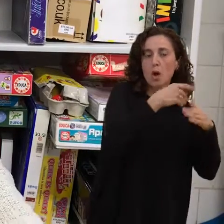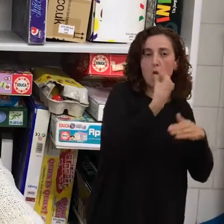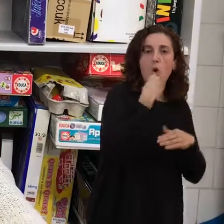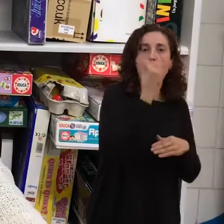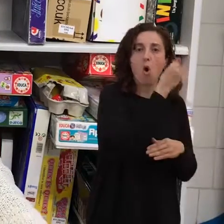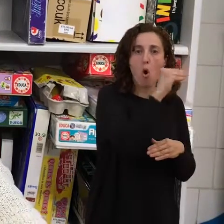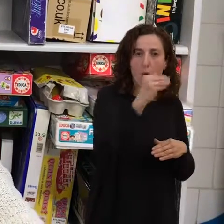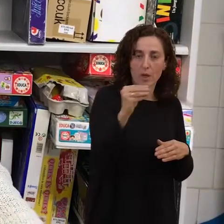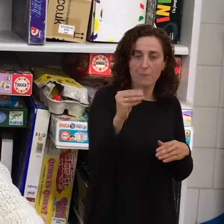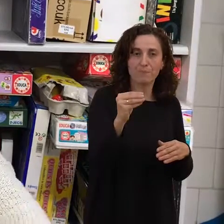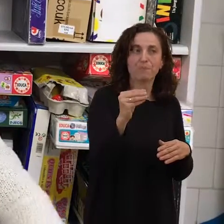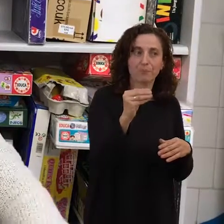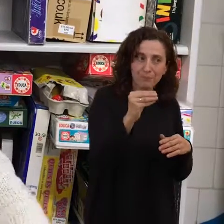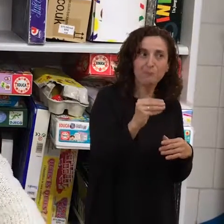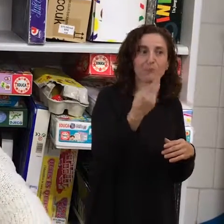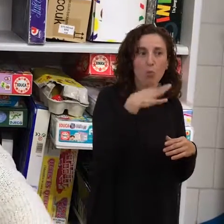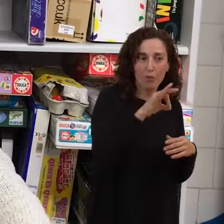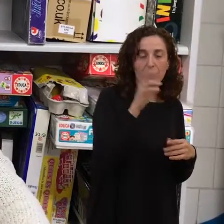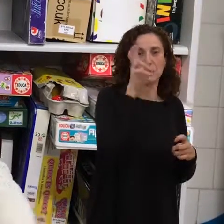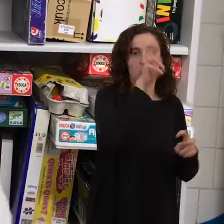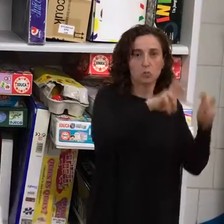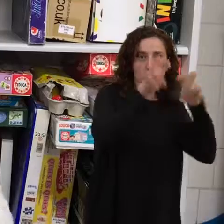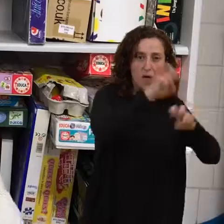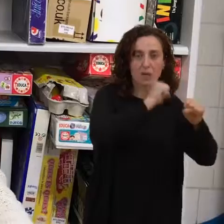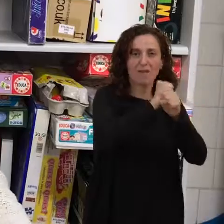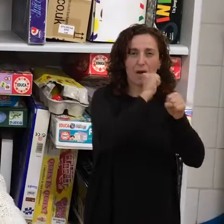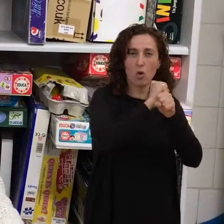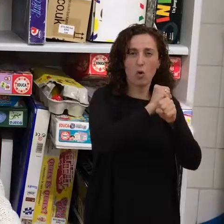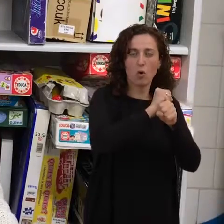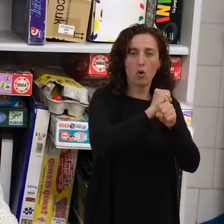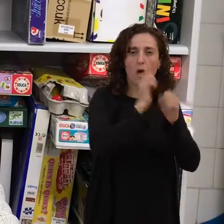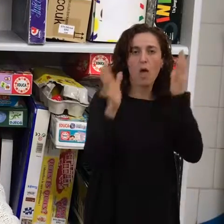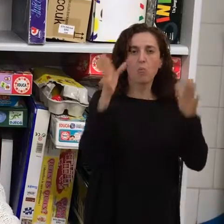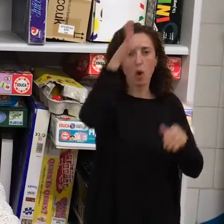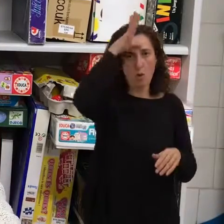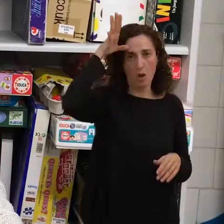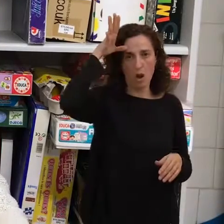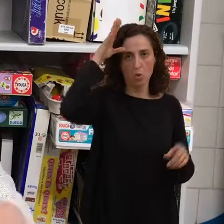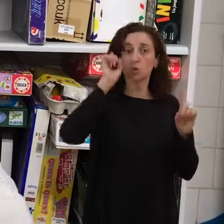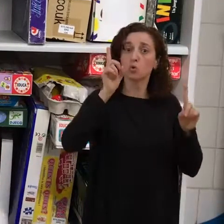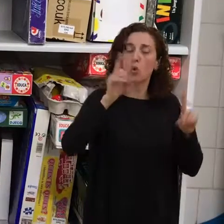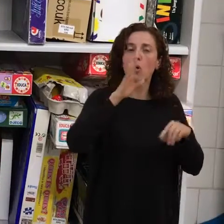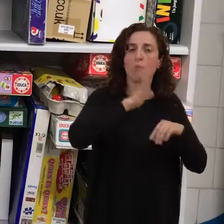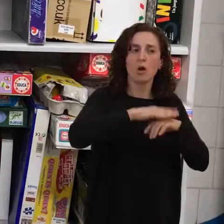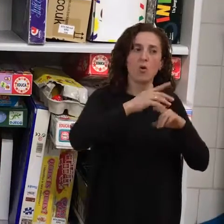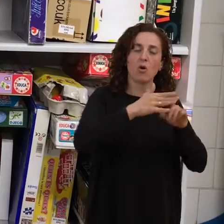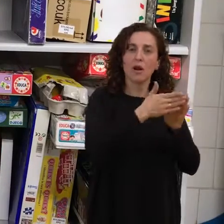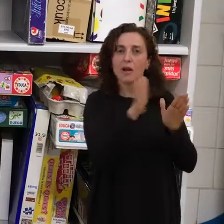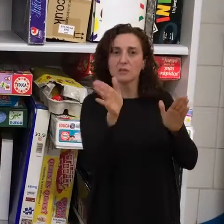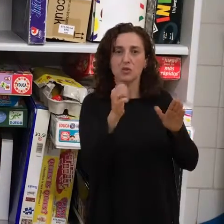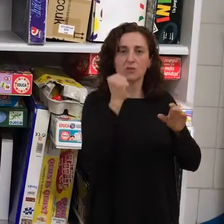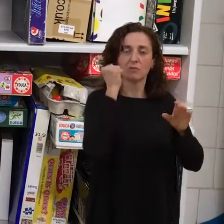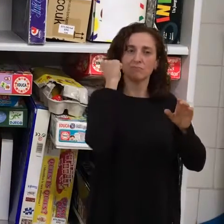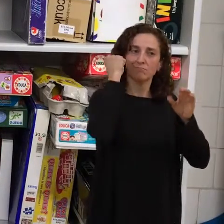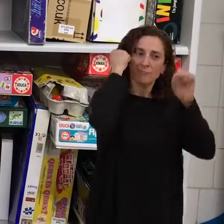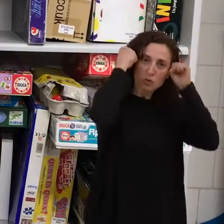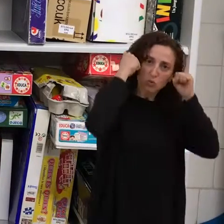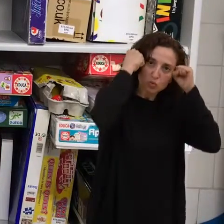que ha estado buscando, por ejemplo, trabajo para verano, así, pero que siguen en sistema educativo